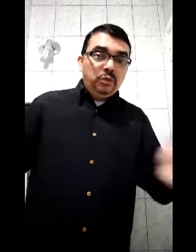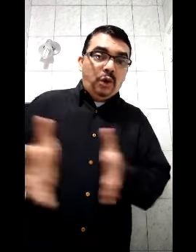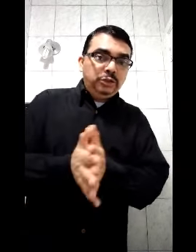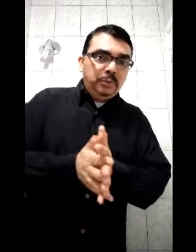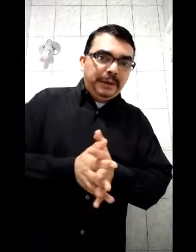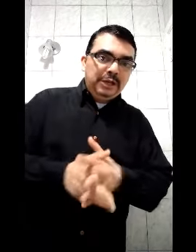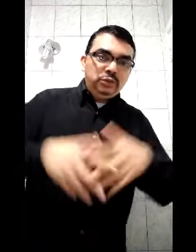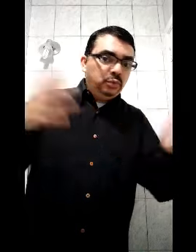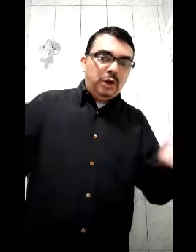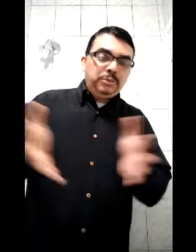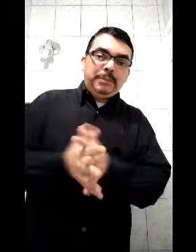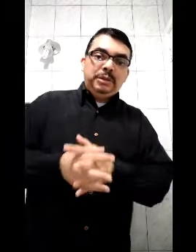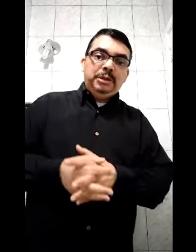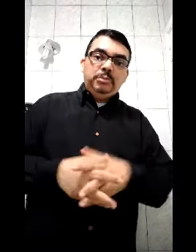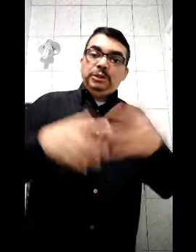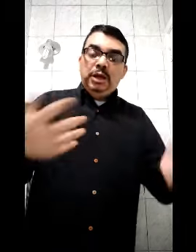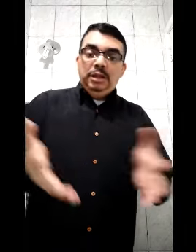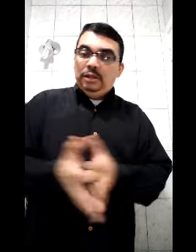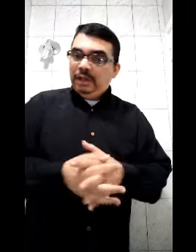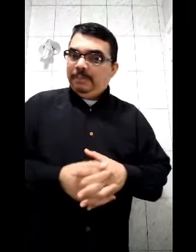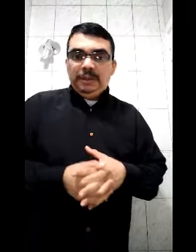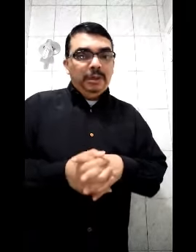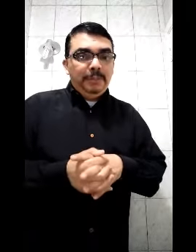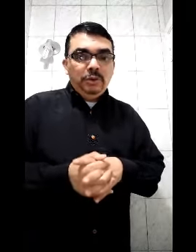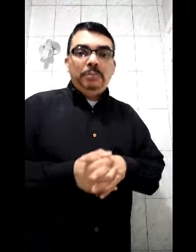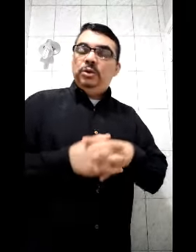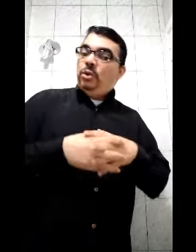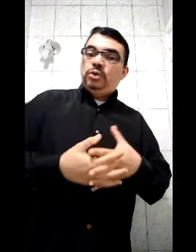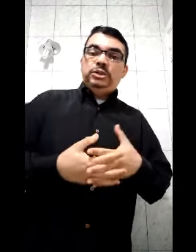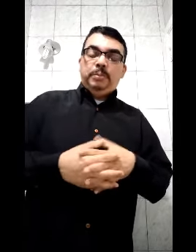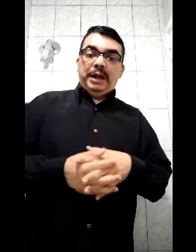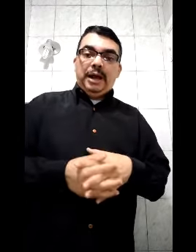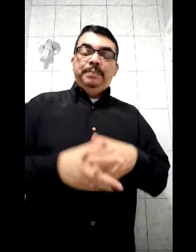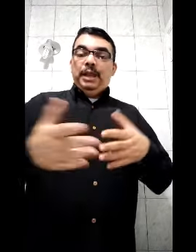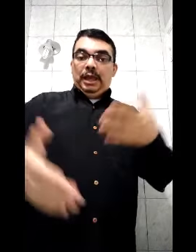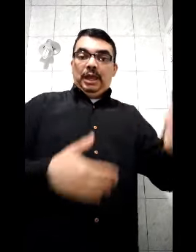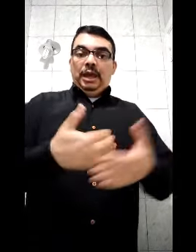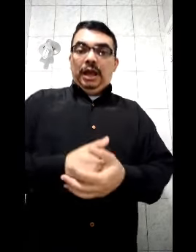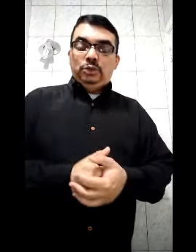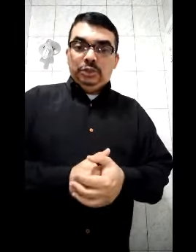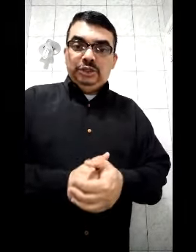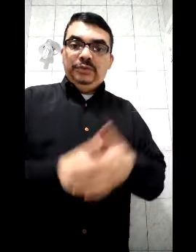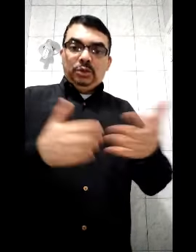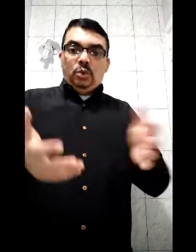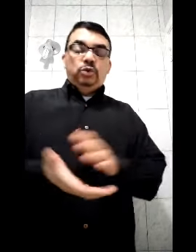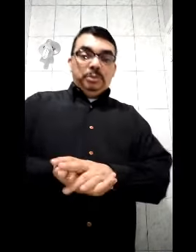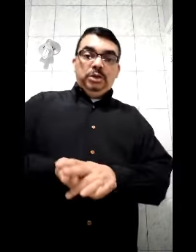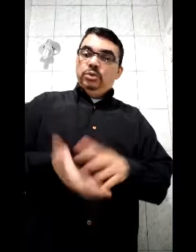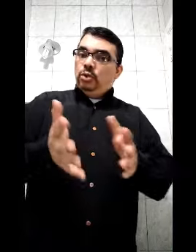num ótimo prédio, num ótimo apartamento, mas devido à pandemia, perdeu o emprego, não conseguiu pagar as suas dívidas no condomínio, no